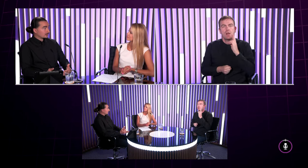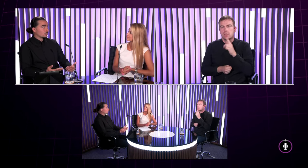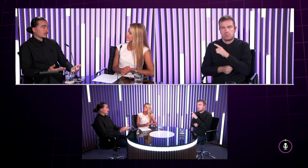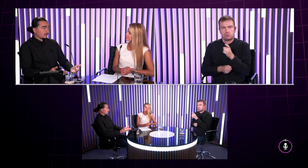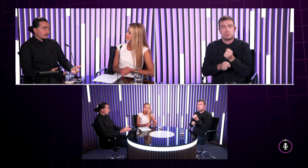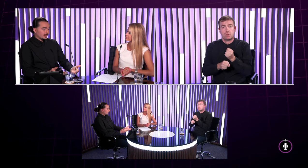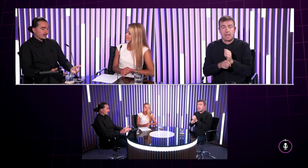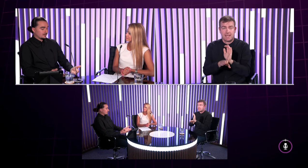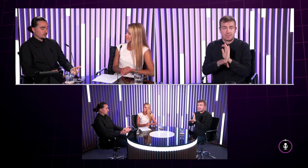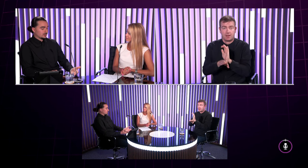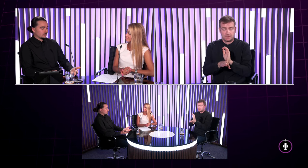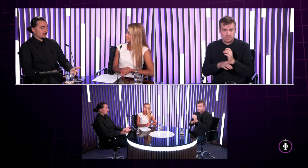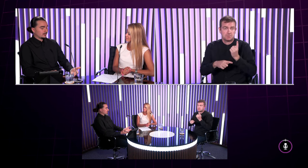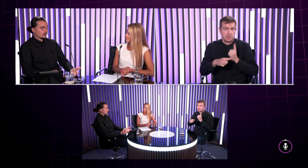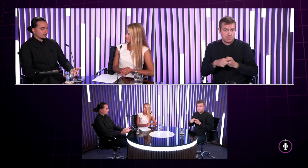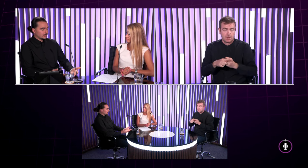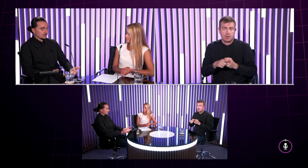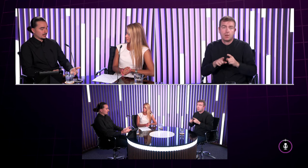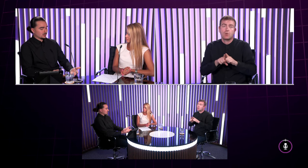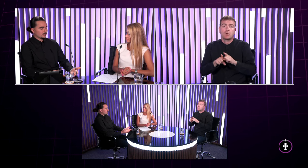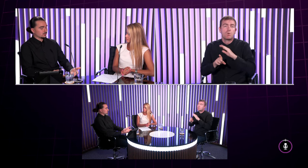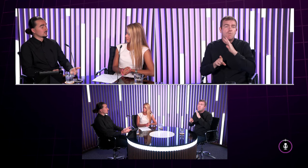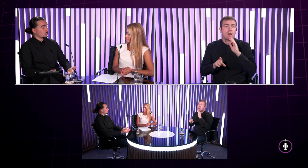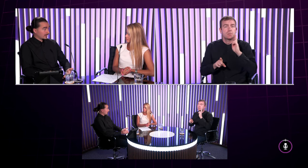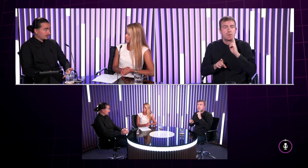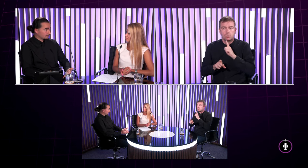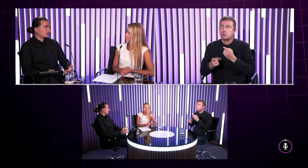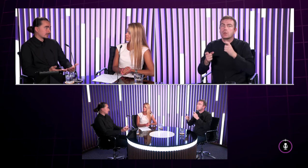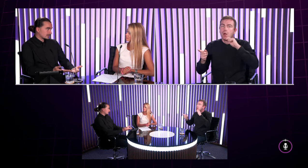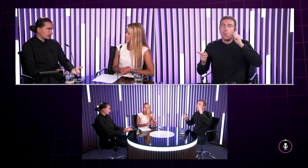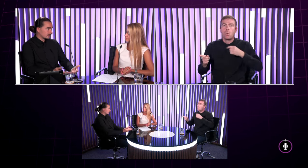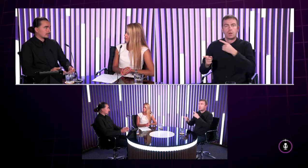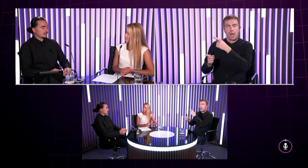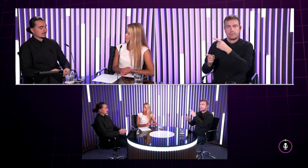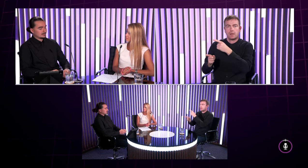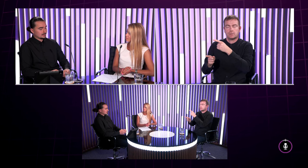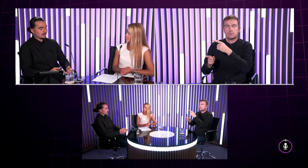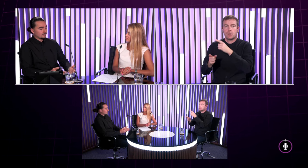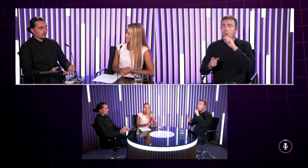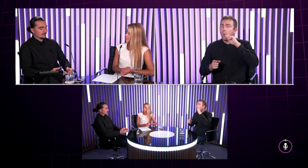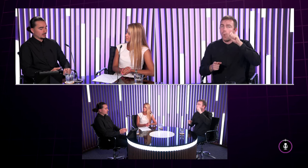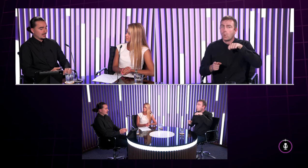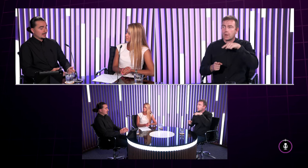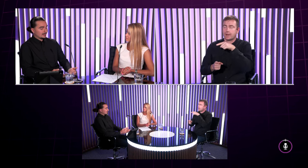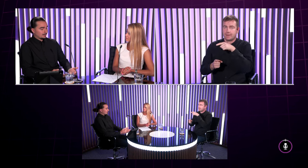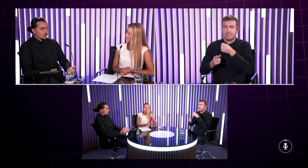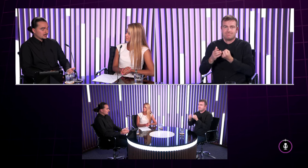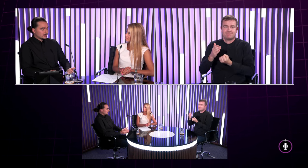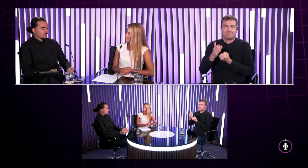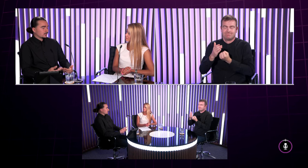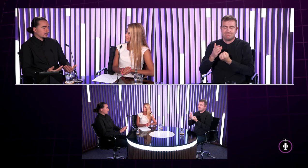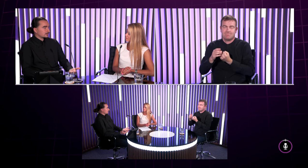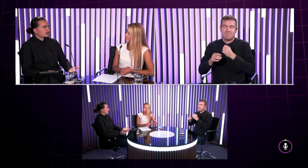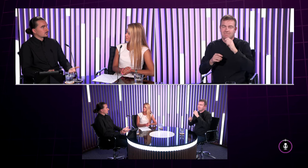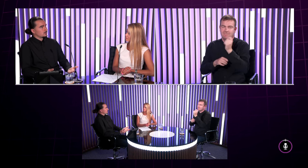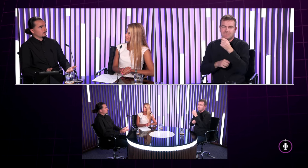kármi dokonca veľmi veľa aj nepočujúci ktorí prišli teda na Slovensko z Ukrajiny keď sa tam teda tam vypúchlá tá vojina tak prišli sa